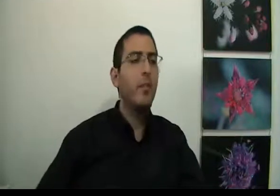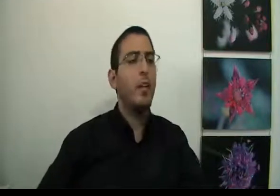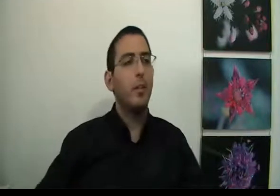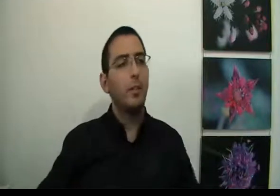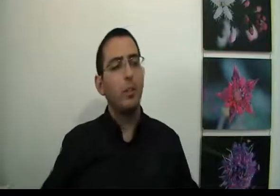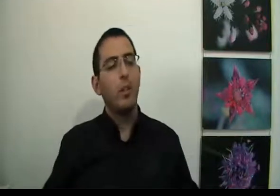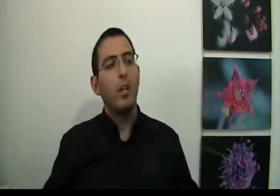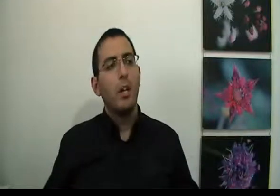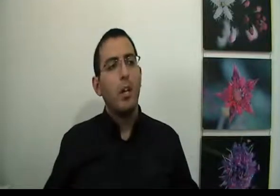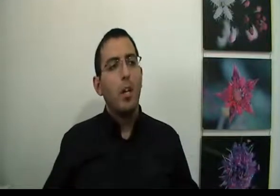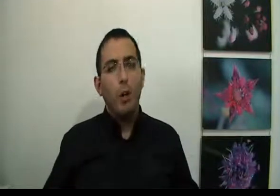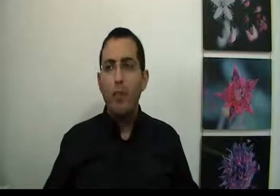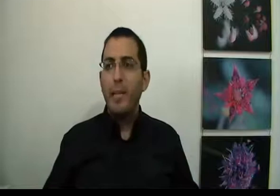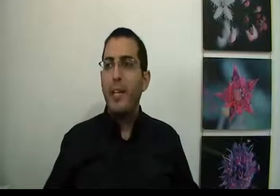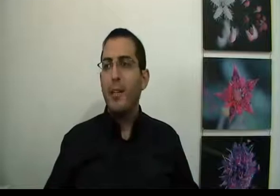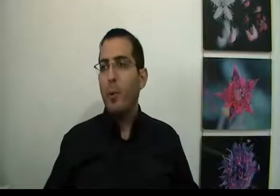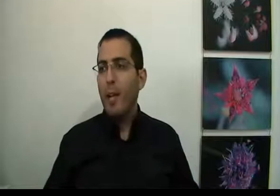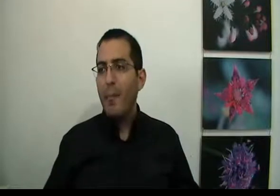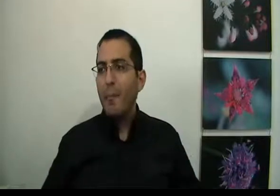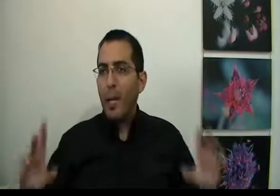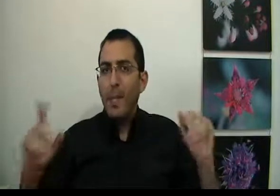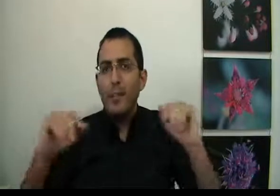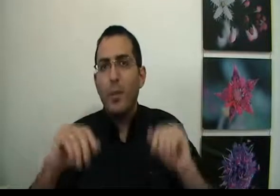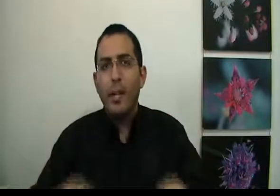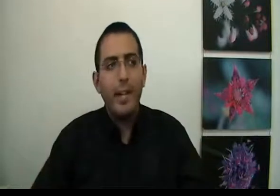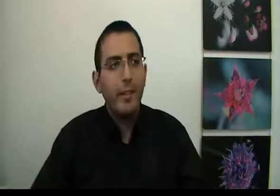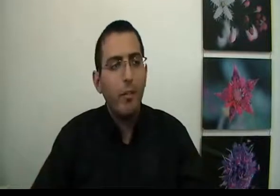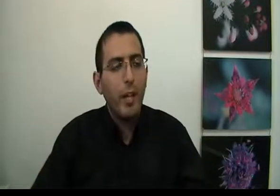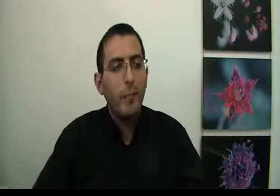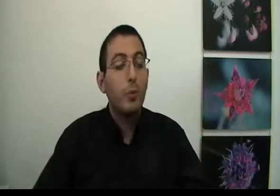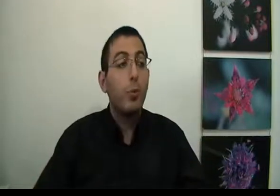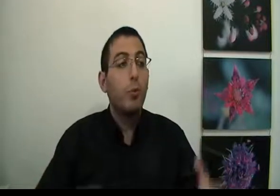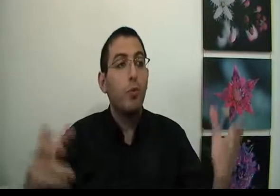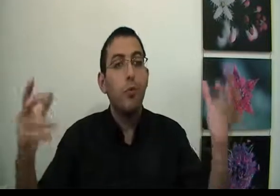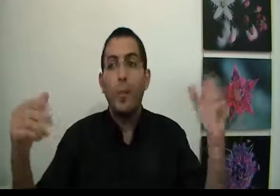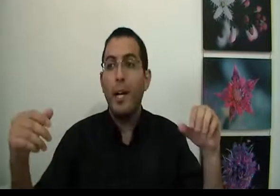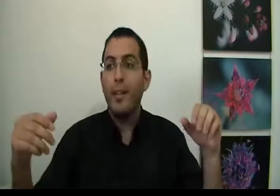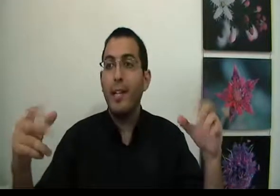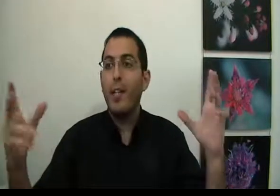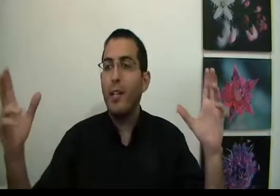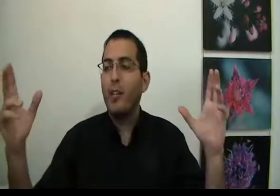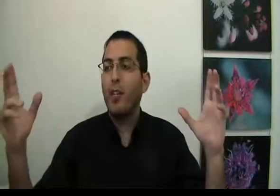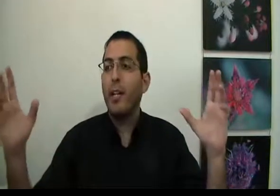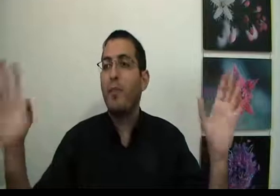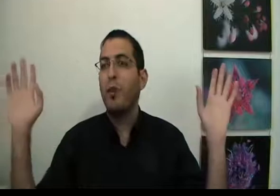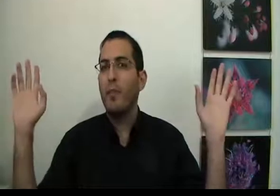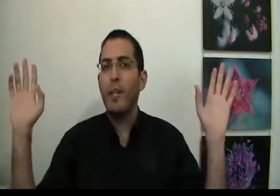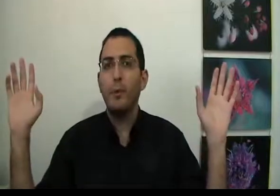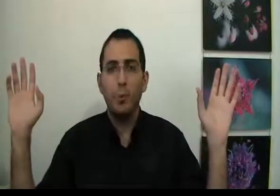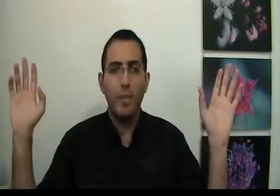וחרדות. רוב בני האדם בעולם ברמה כזו או אחרת יש להם סוג כלשהו של פחד. אין אף אחד שיכול להגיד שהוא לא מפחד משום דבר,